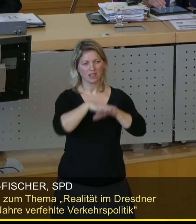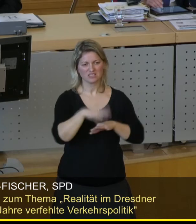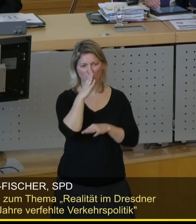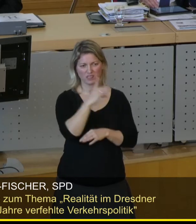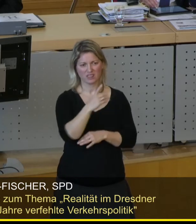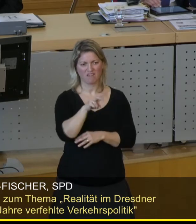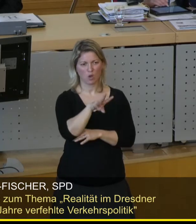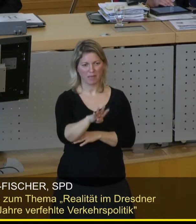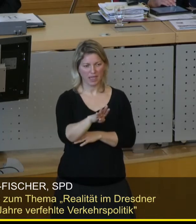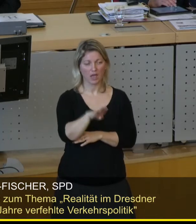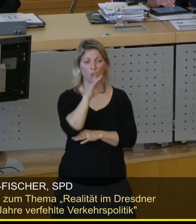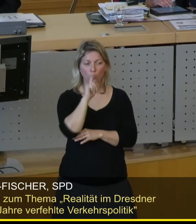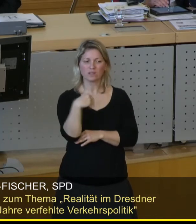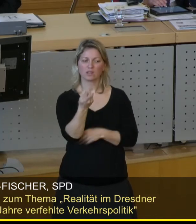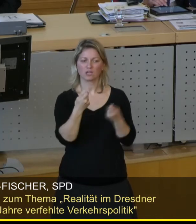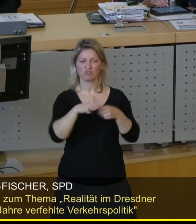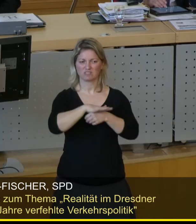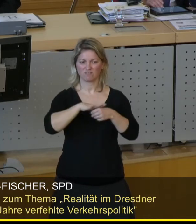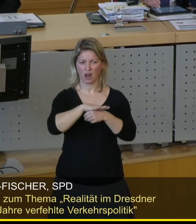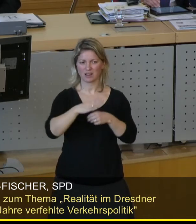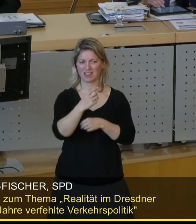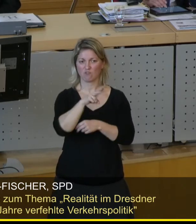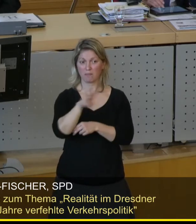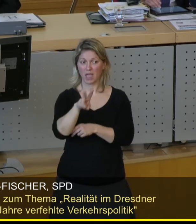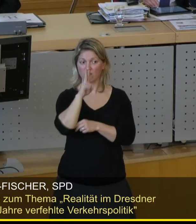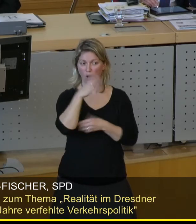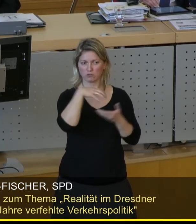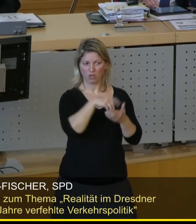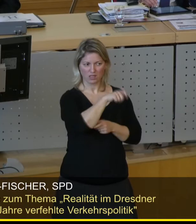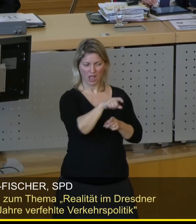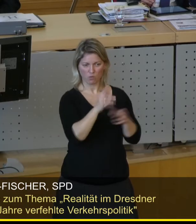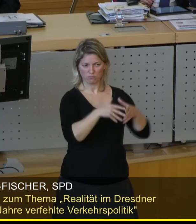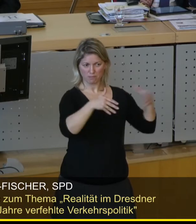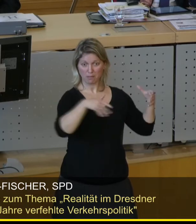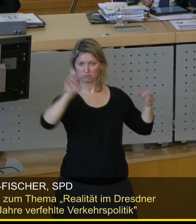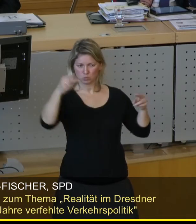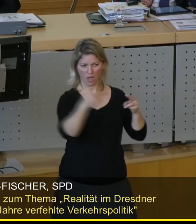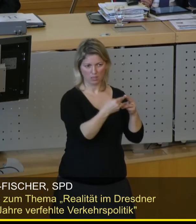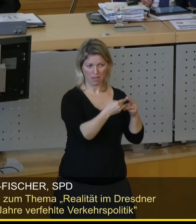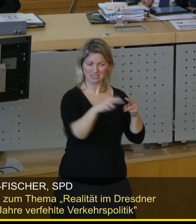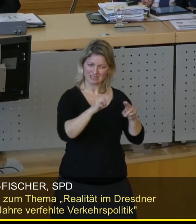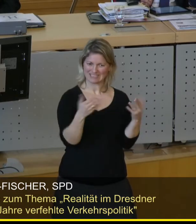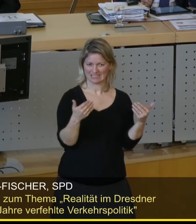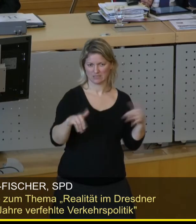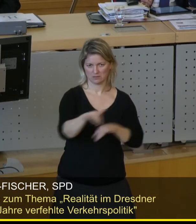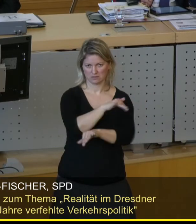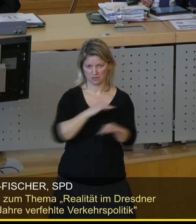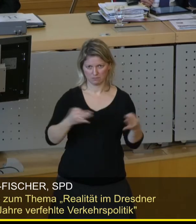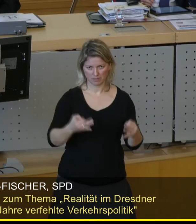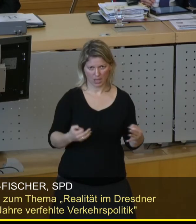das Geschäftsfeld der DVB der wachsenden Stadt anzupassen. Dafür würde ich werben, wir wollen hier noch mal groß